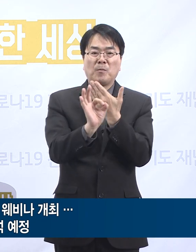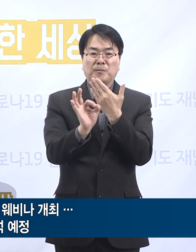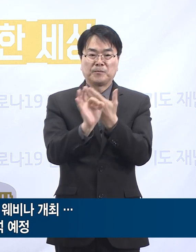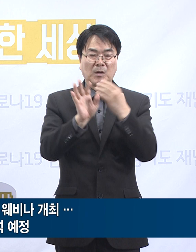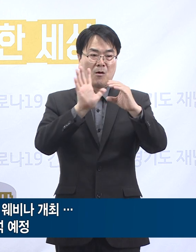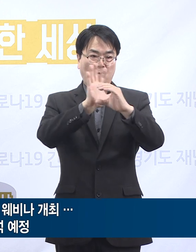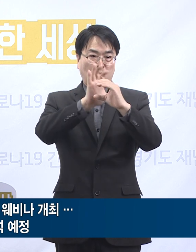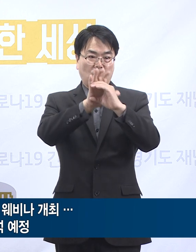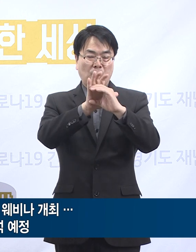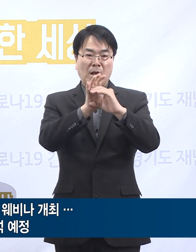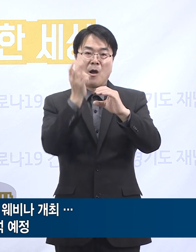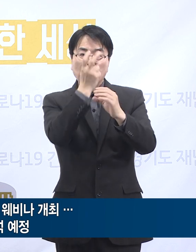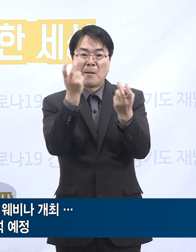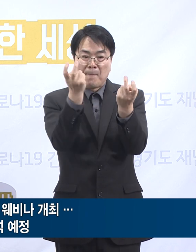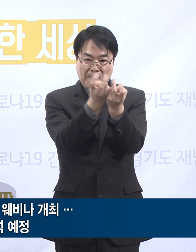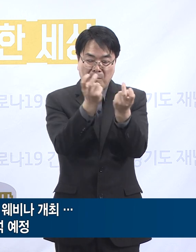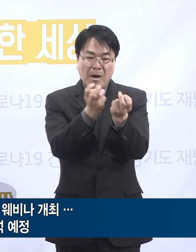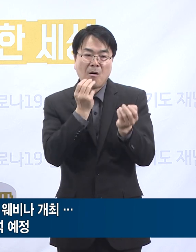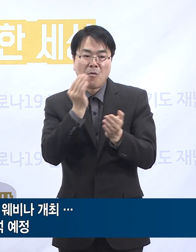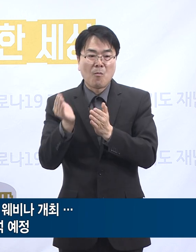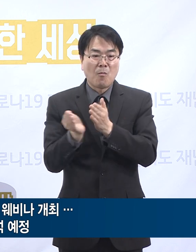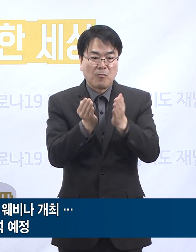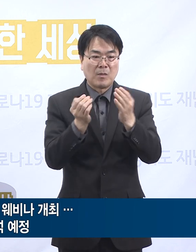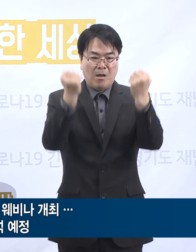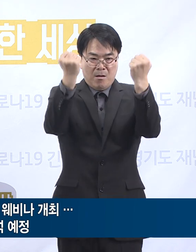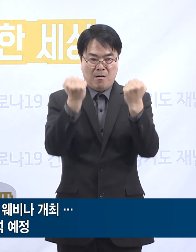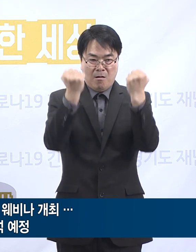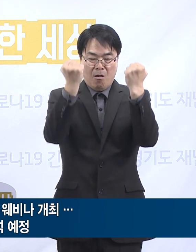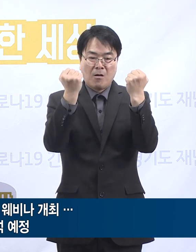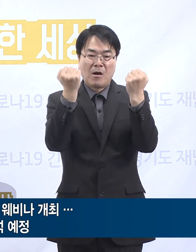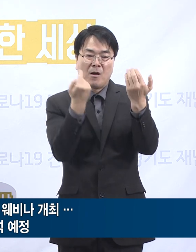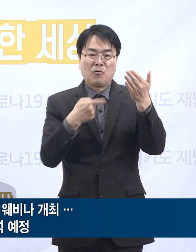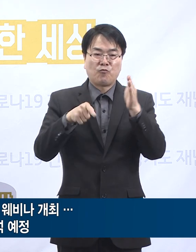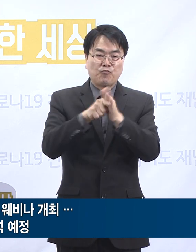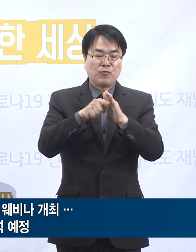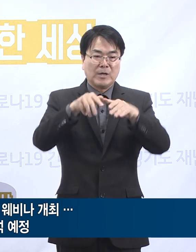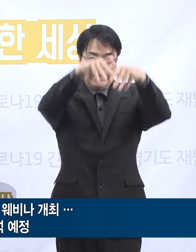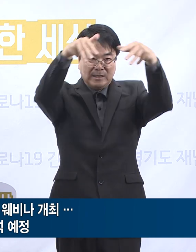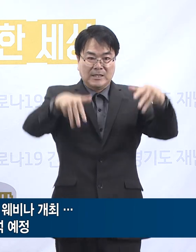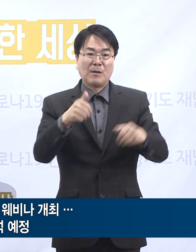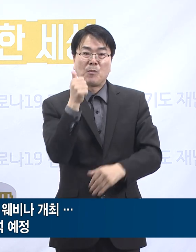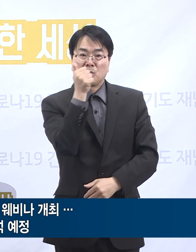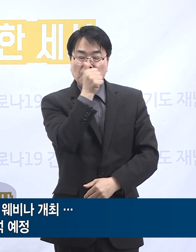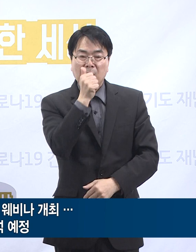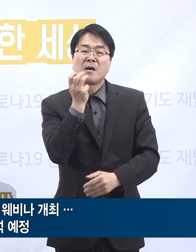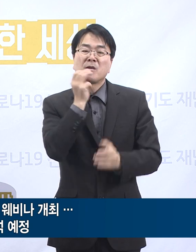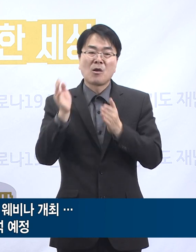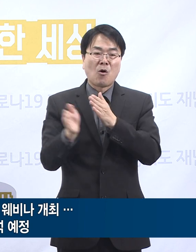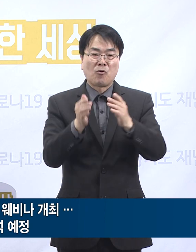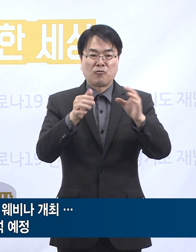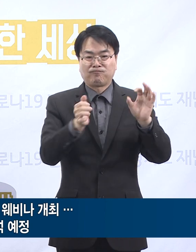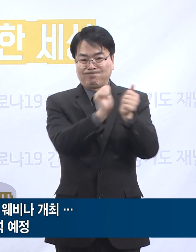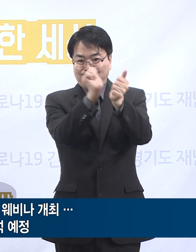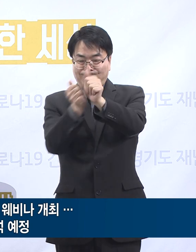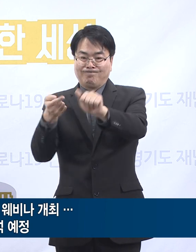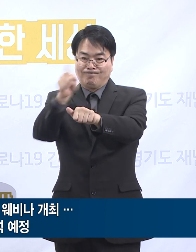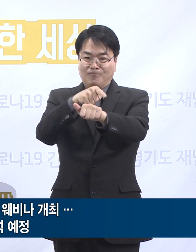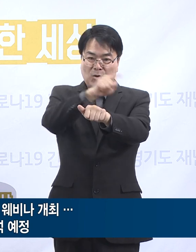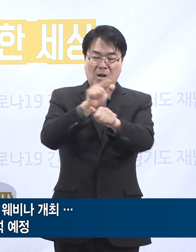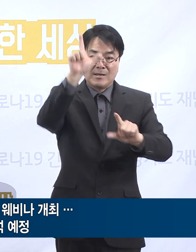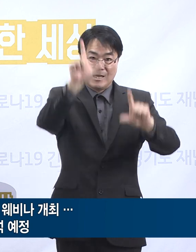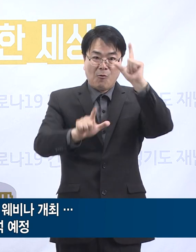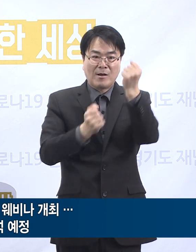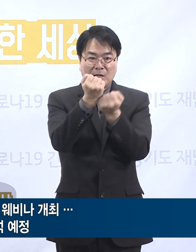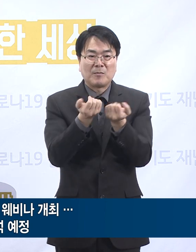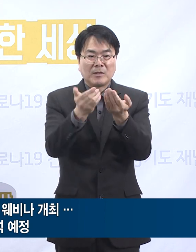진단검사, 경기도 확진자 건강관리 시스템에 대한 소개, 경기도 역학상황과 분석에 대한 내용을 다룰